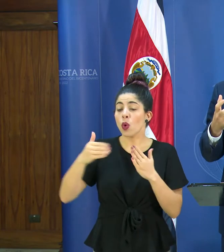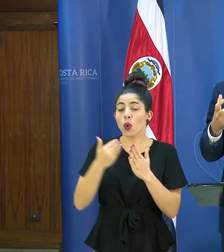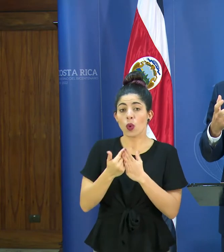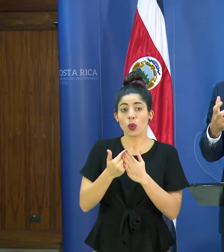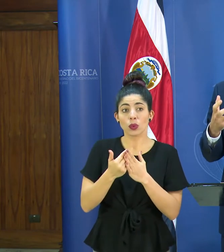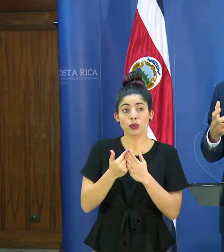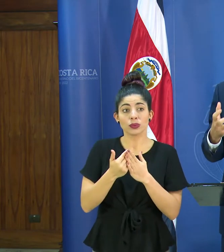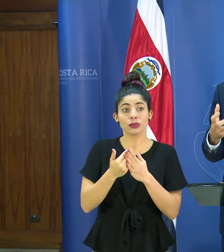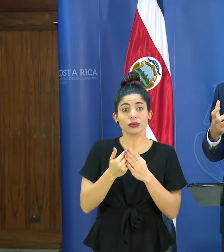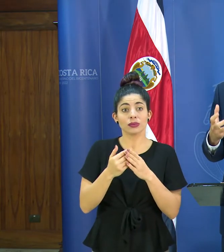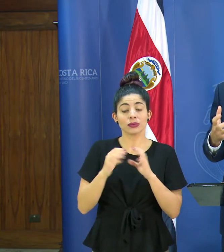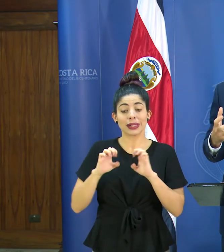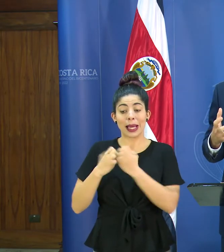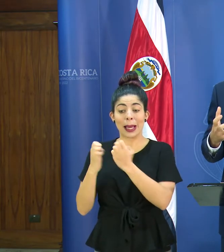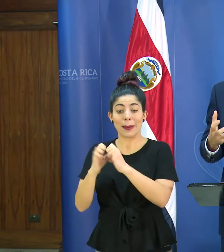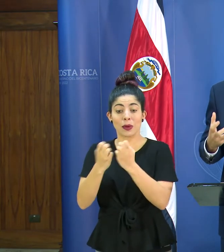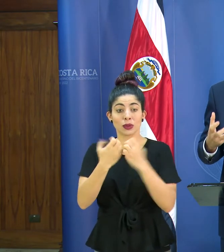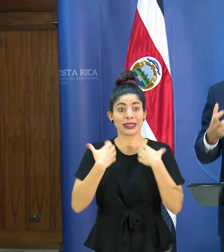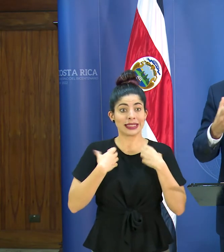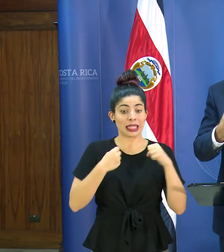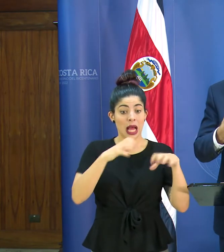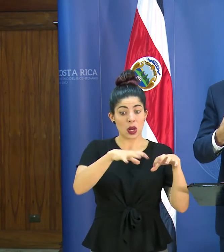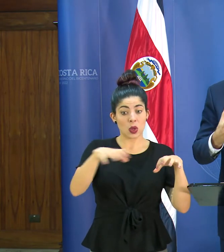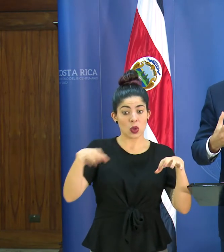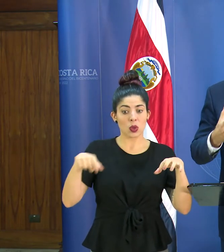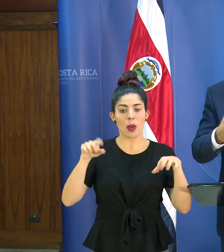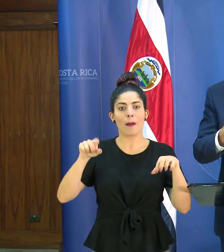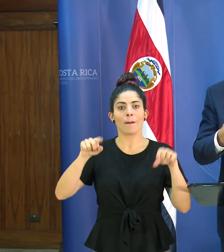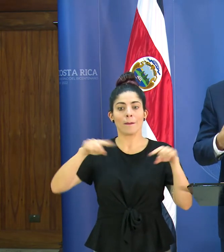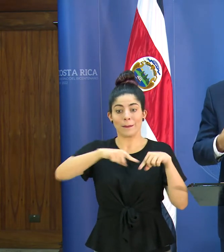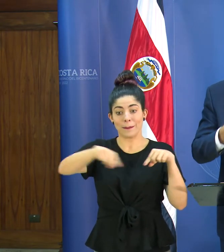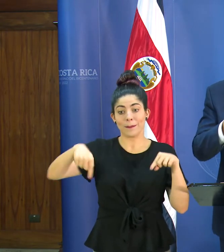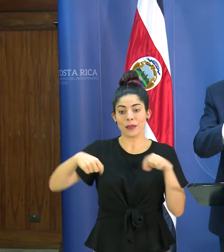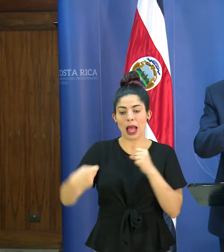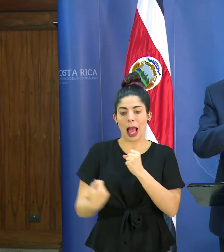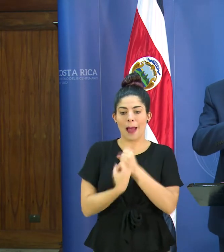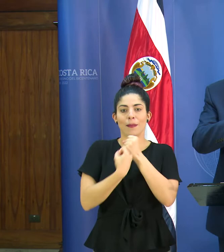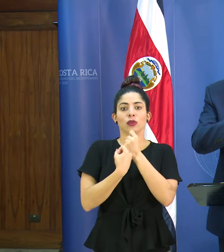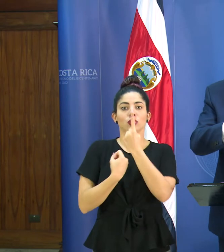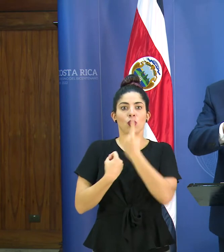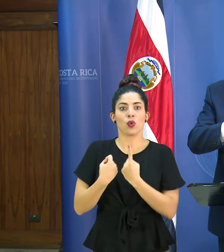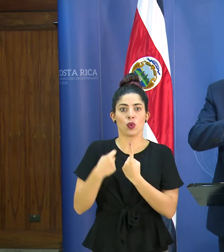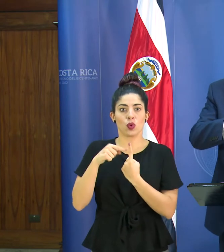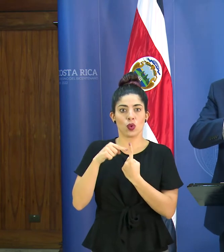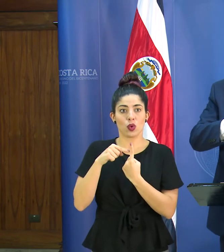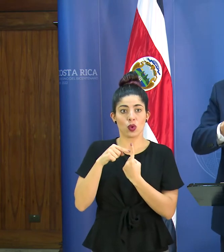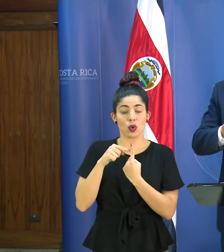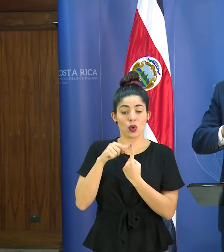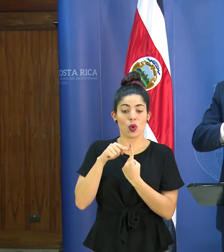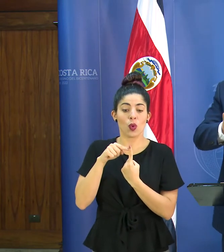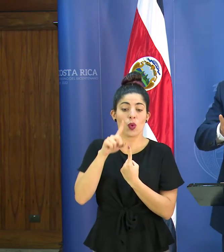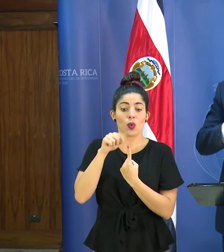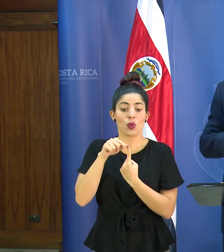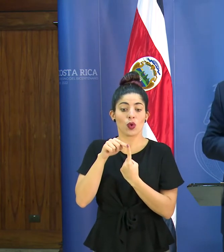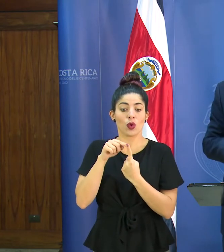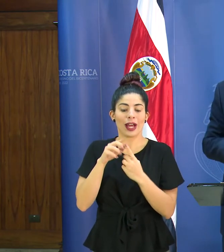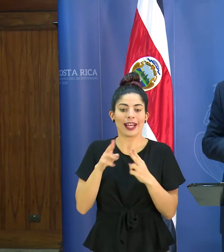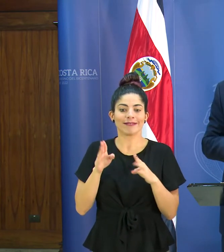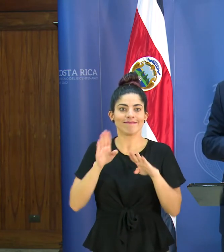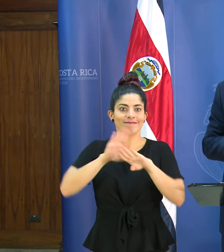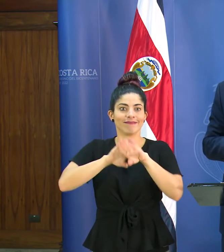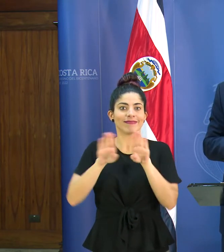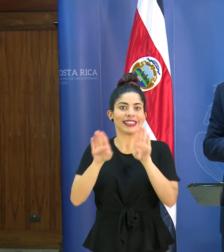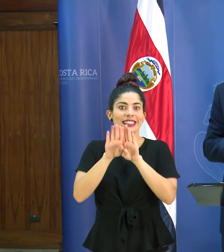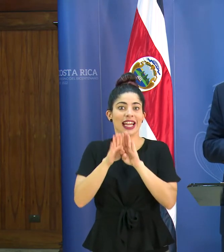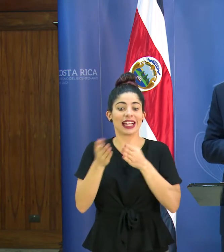unidades de salud pueden reforzar y apoyar un centro que se, digamos, que se suspenda un